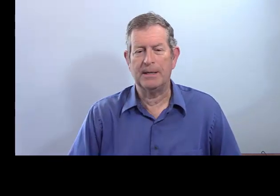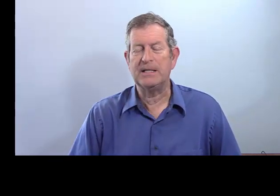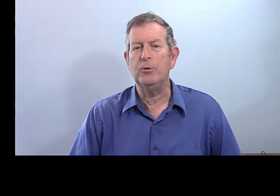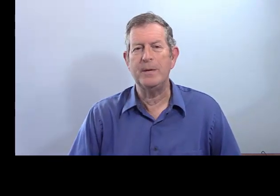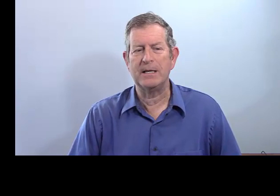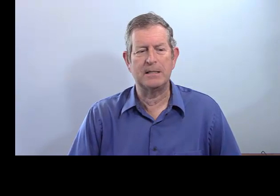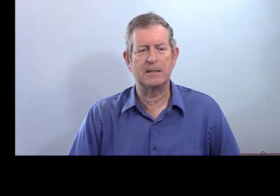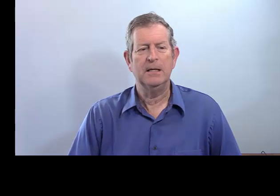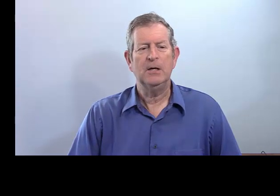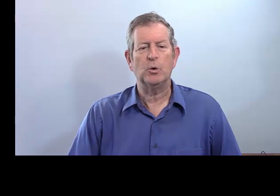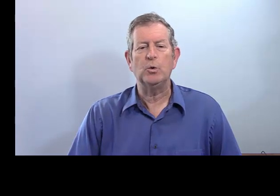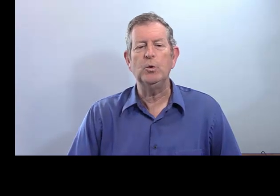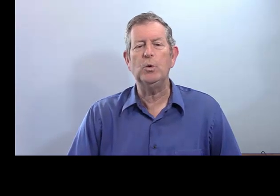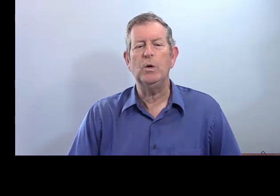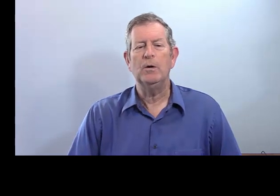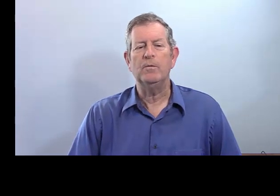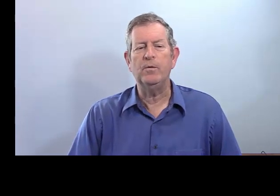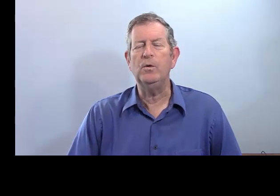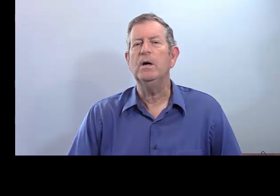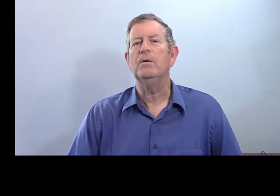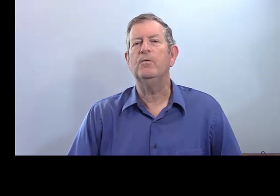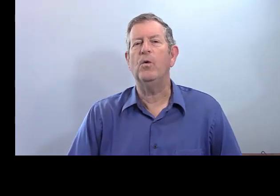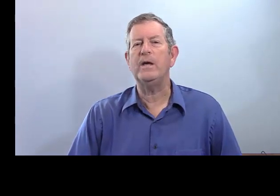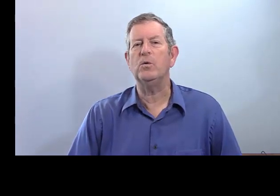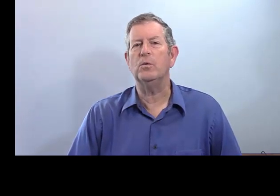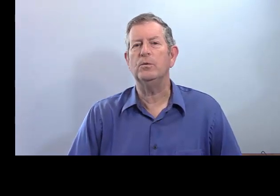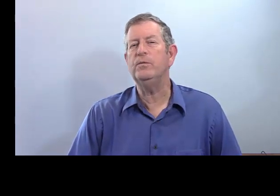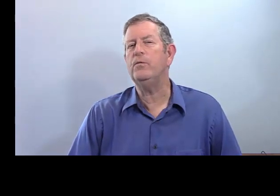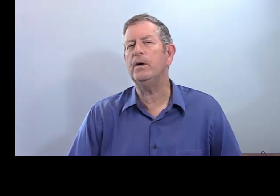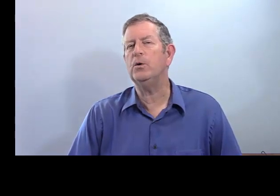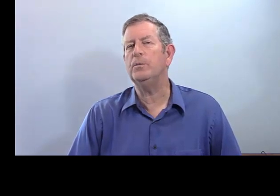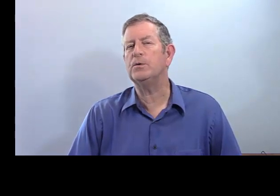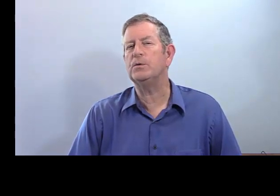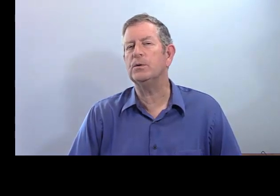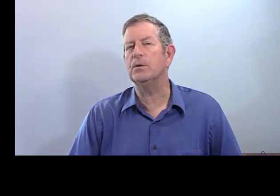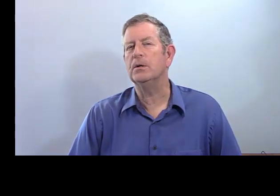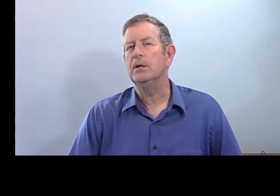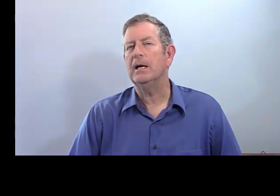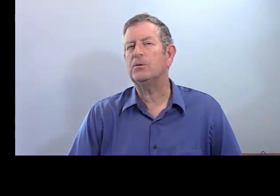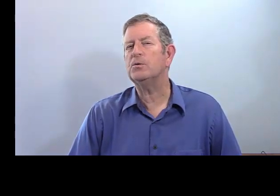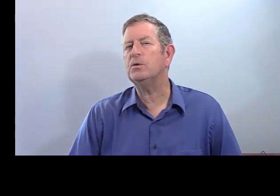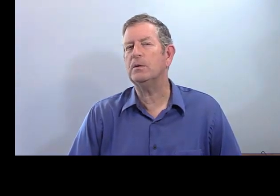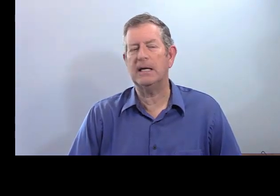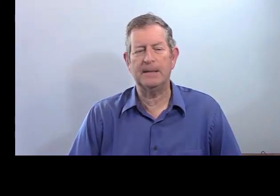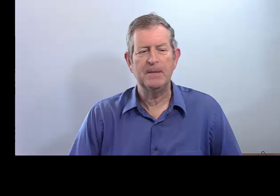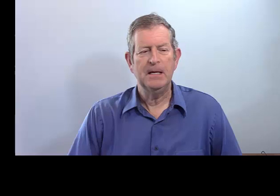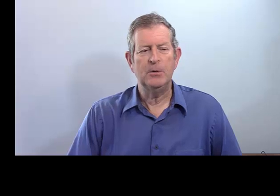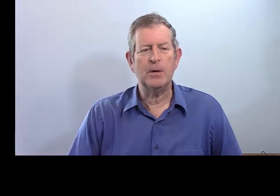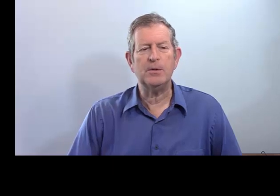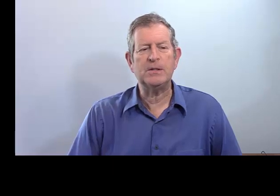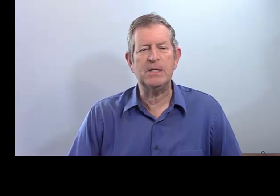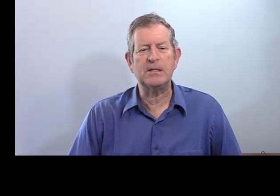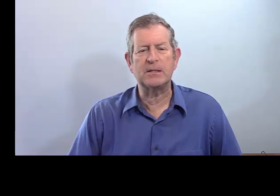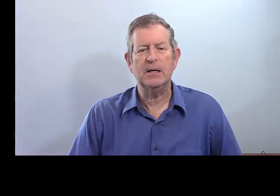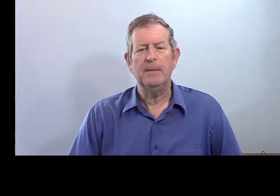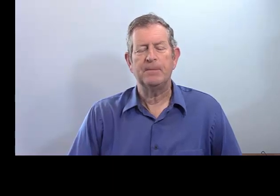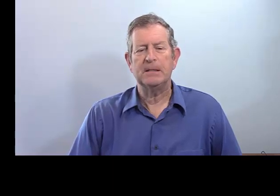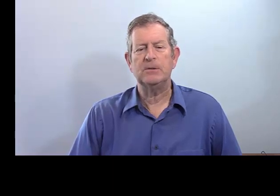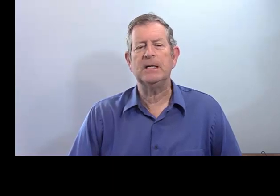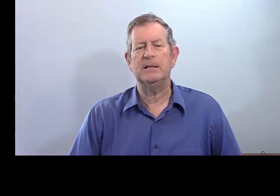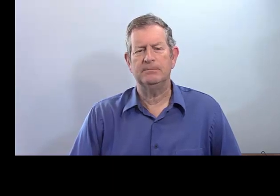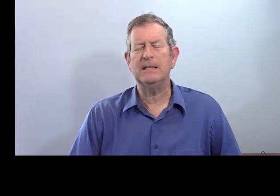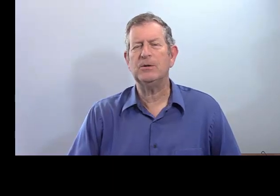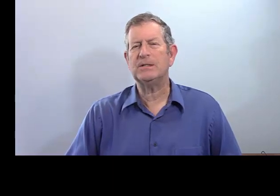monsieur parce qu'il le mérite. Donc, nous vous voyons. Nous vous voyons, monsieur. Attention là. Numéro 6.